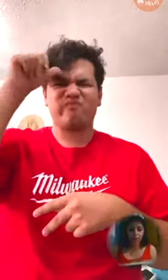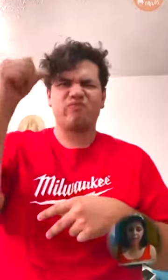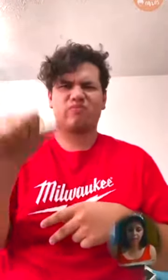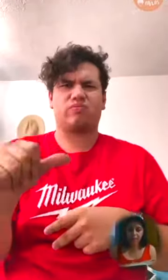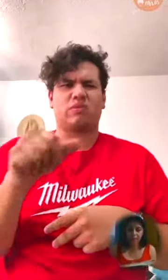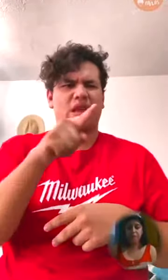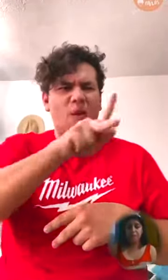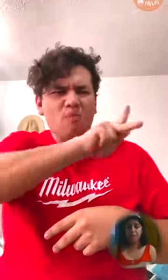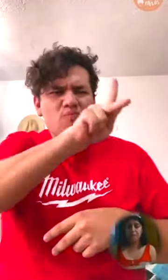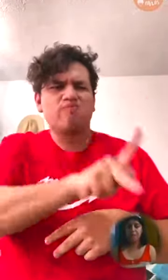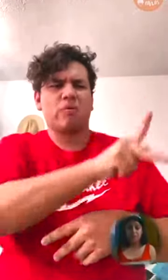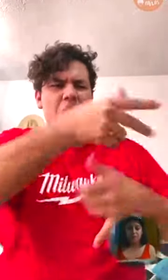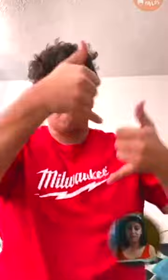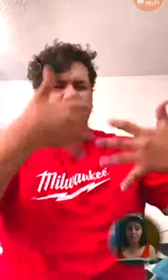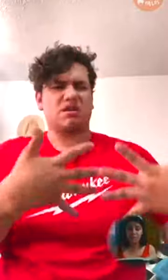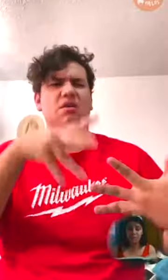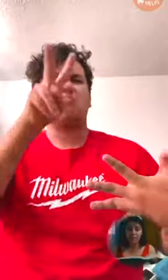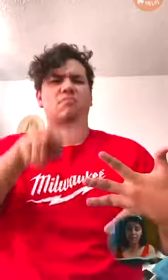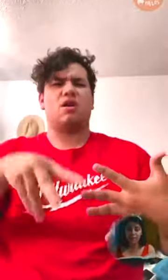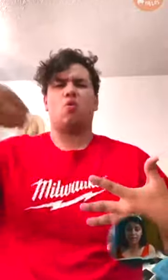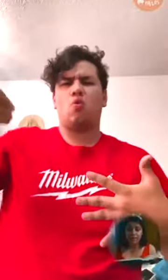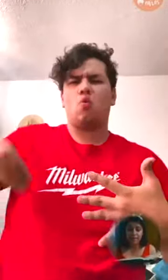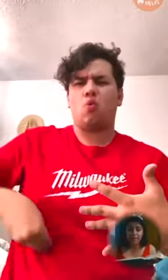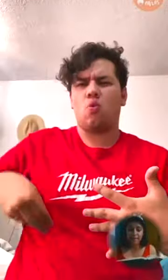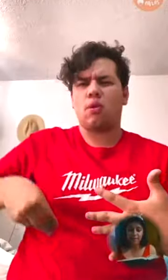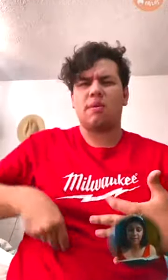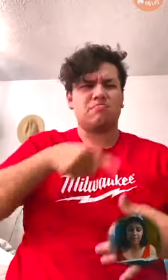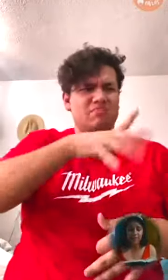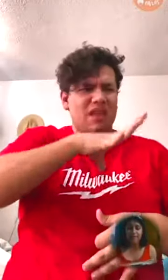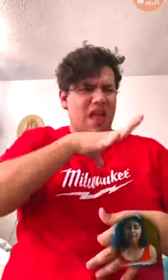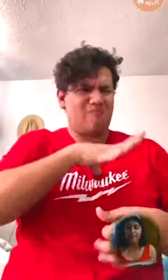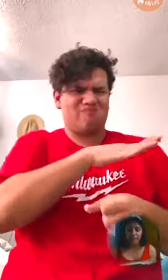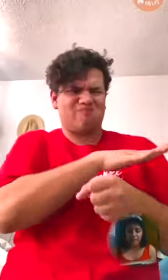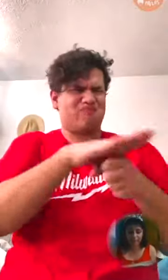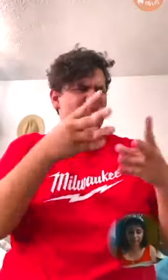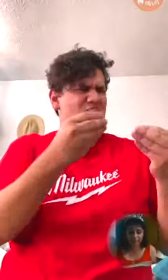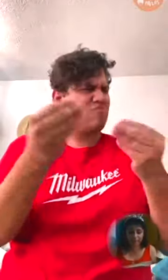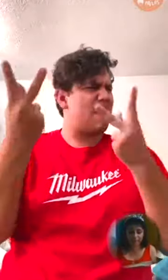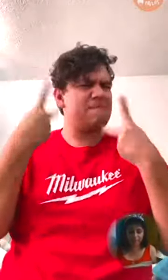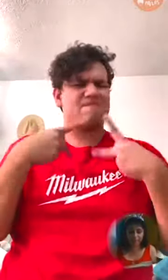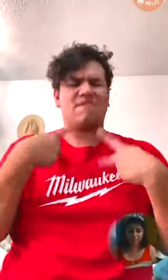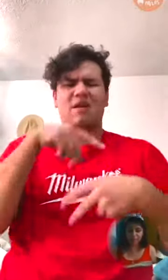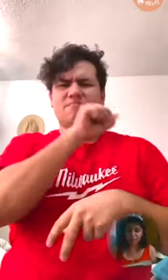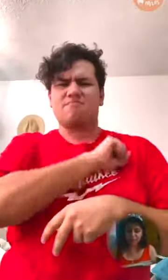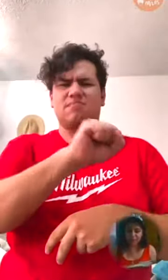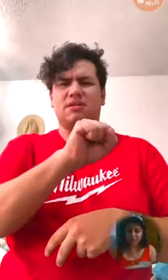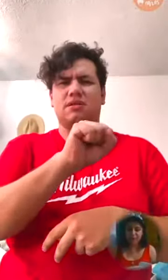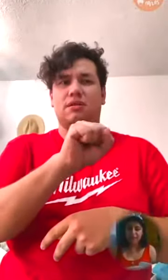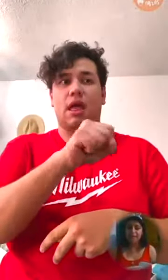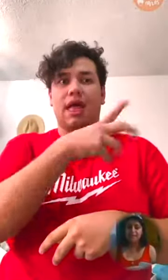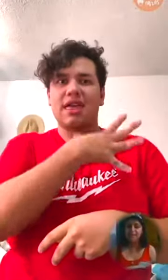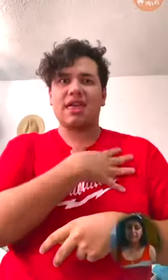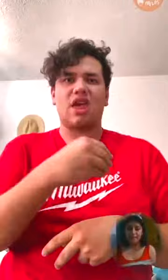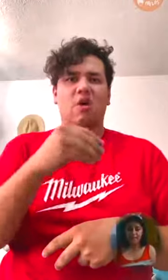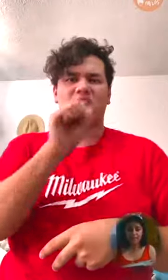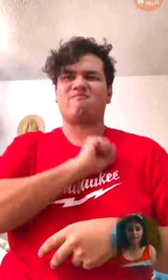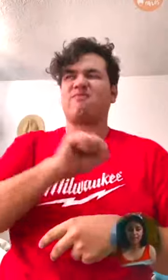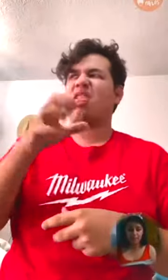cargado con el peso de su culpa. Está lleno de gente malvada, hijos corruptos que han rechazado al Señor.